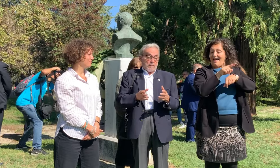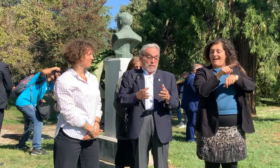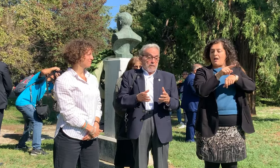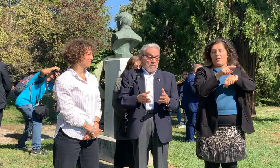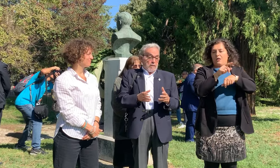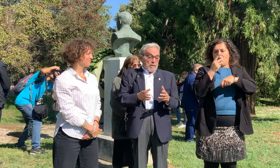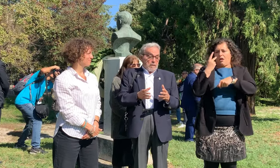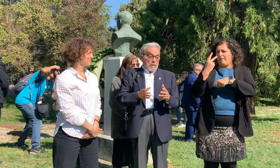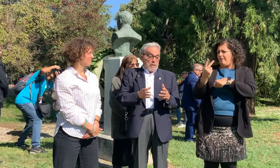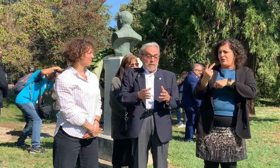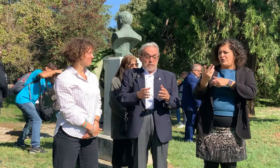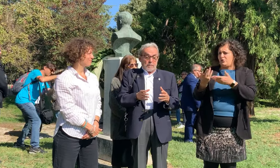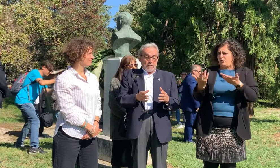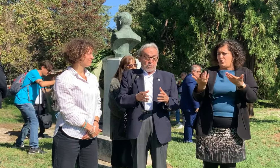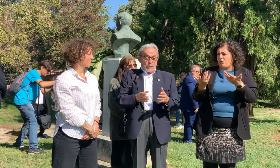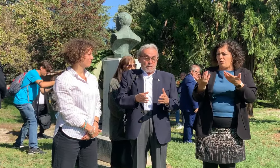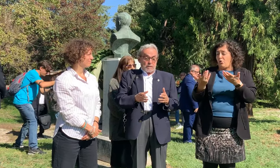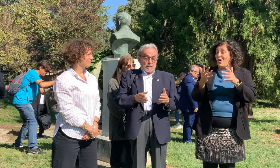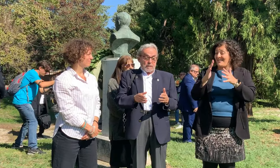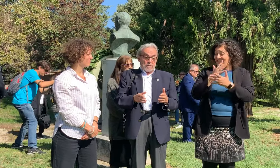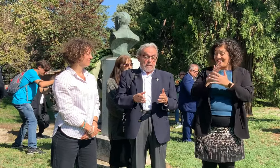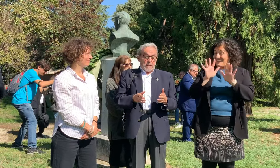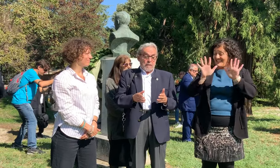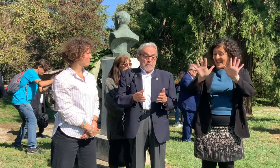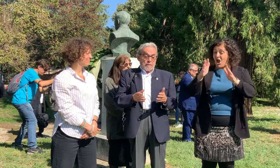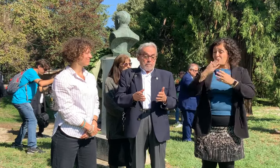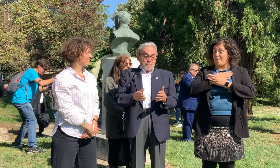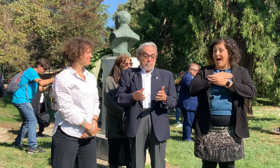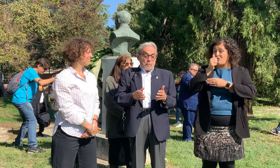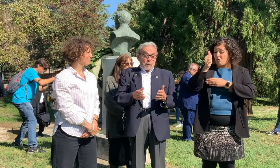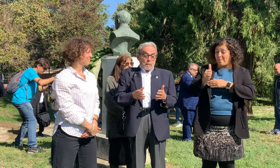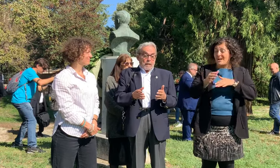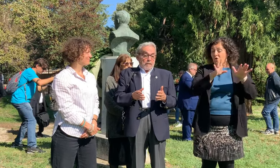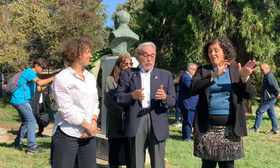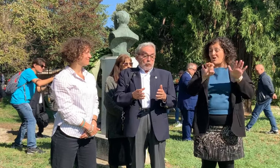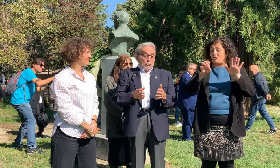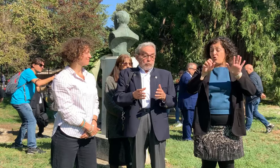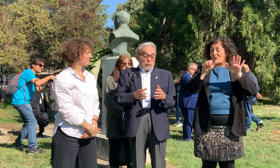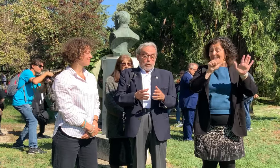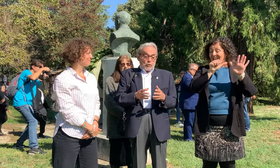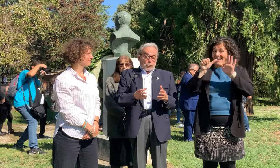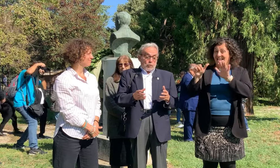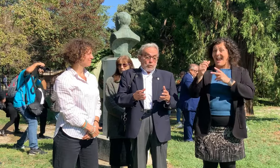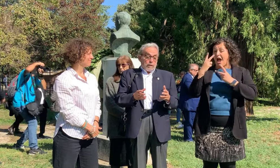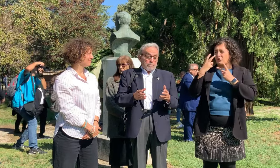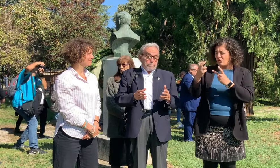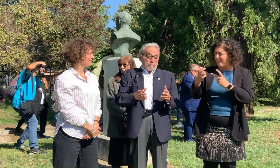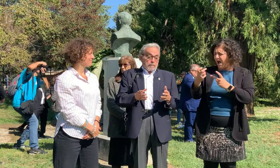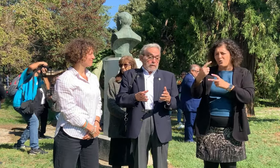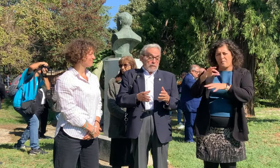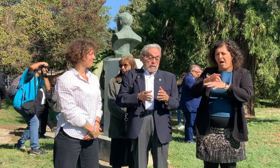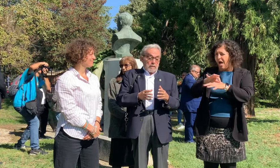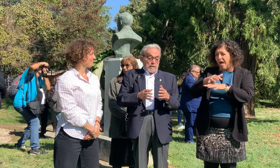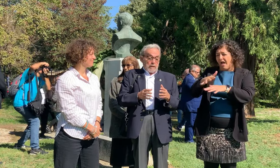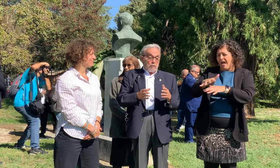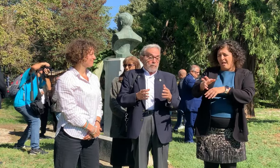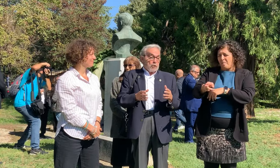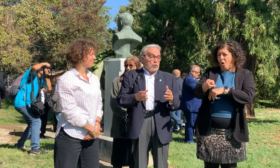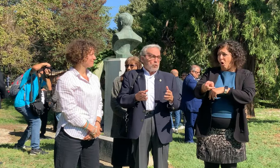di 10 canale di 66, e lui mi ha detto che era una persona